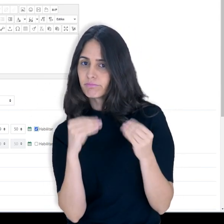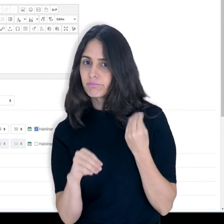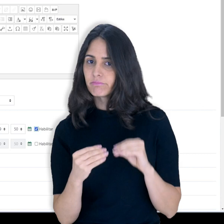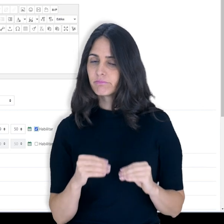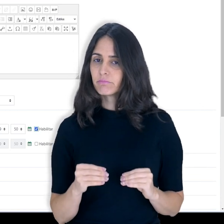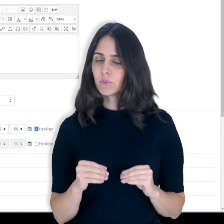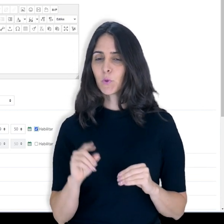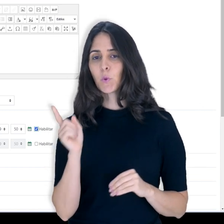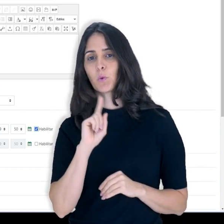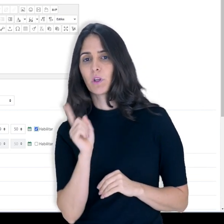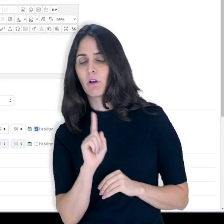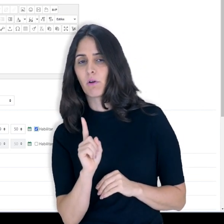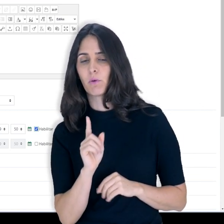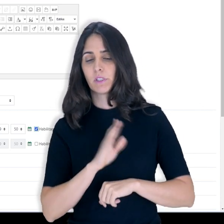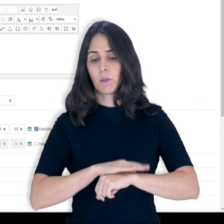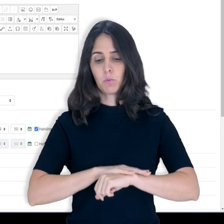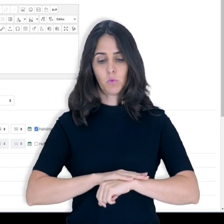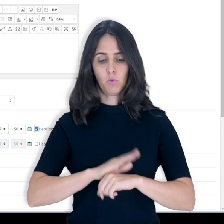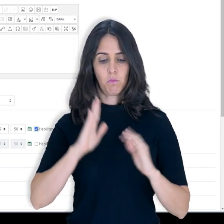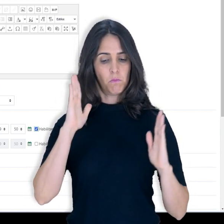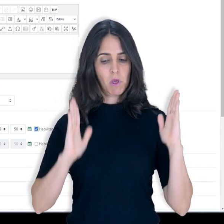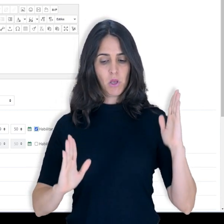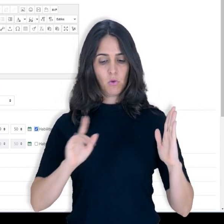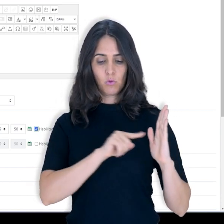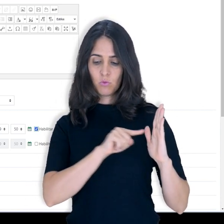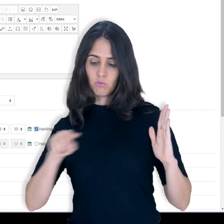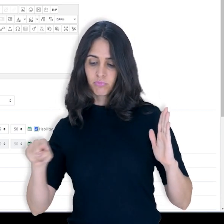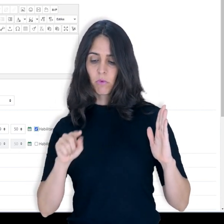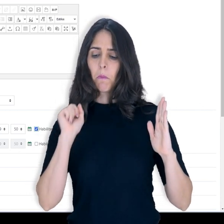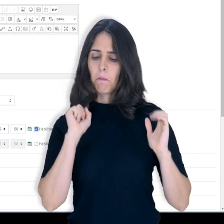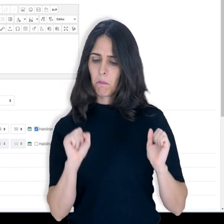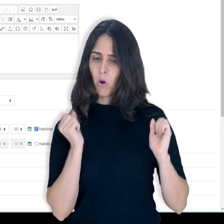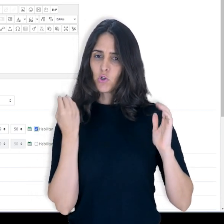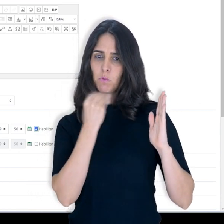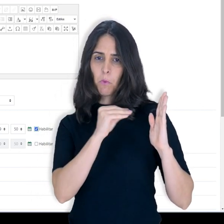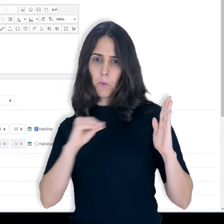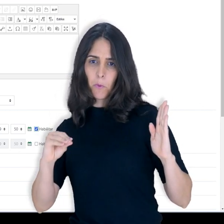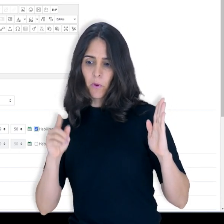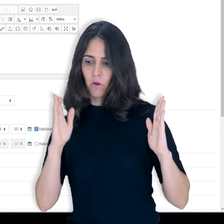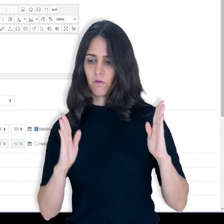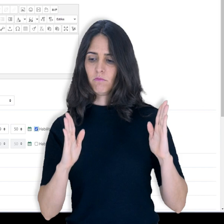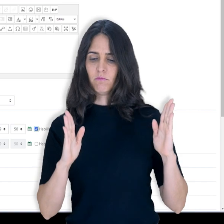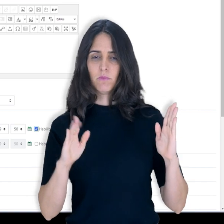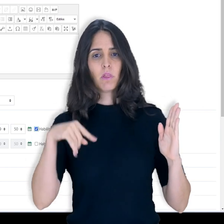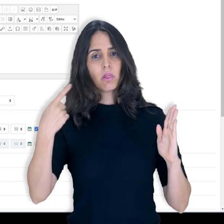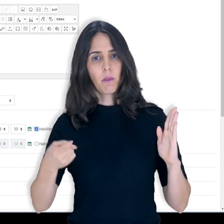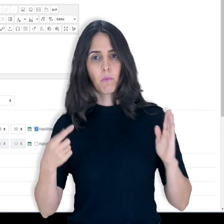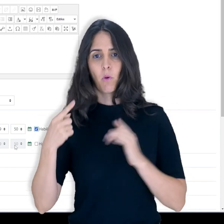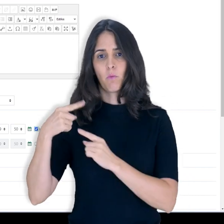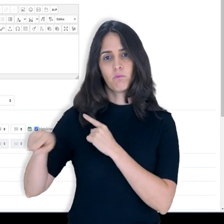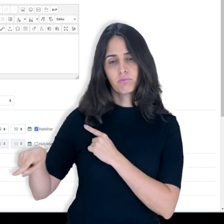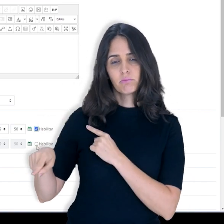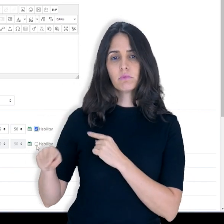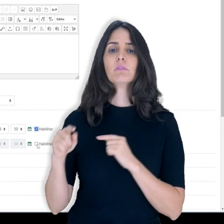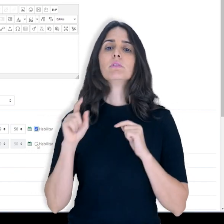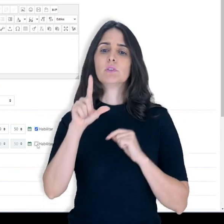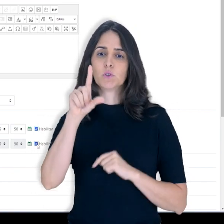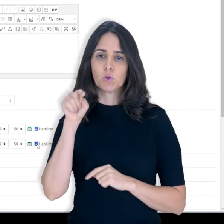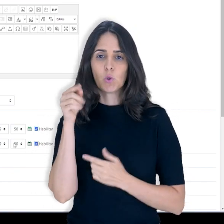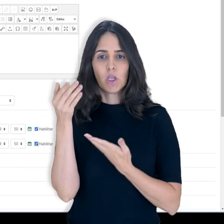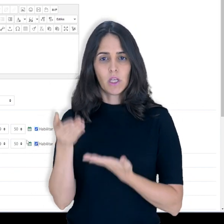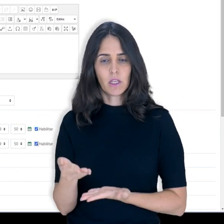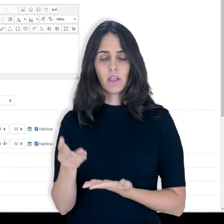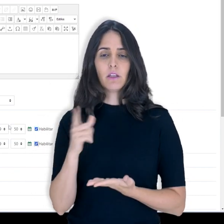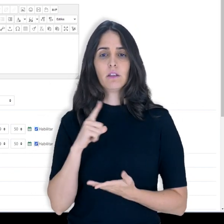as postagens neste fórum após uma determinada data. Então, se este for o seu objetivo, então, você deve marcar